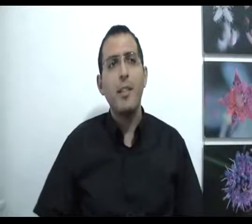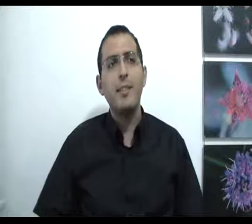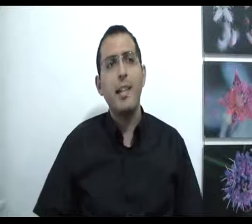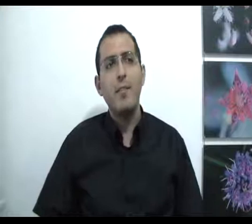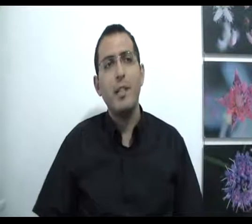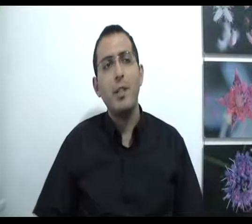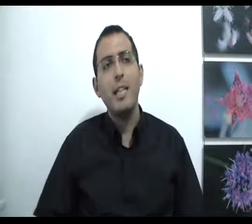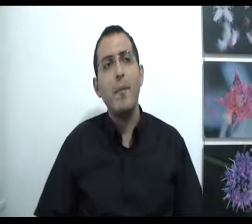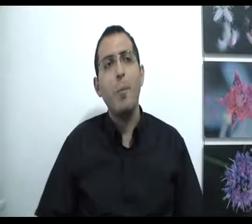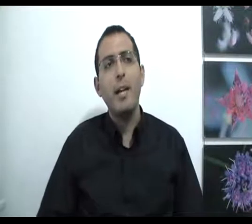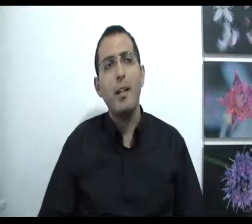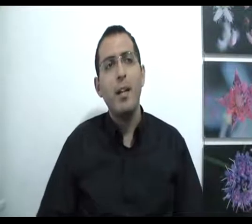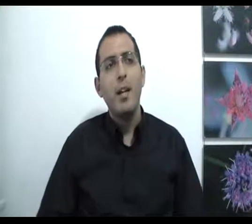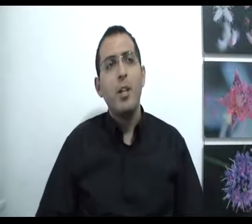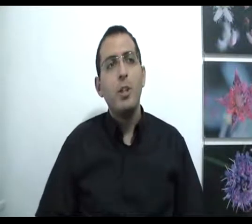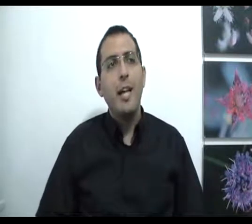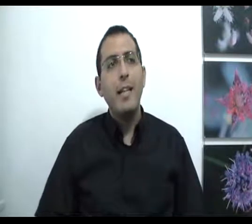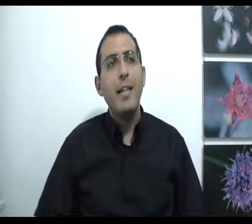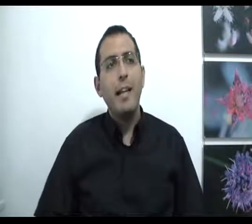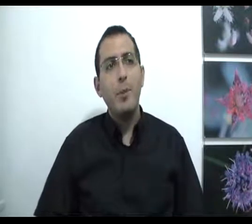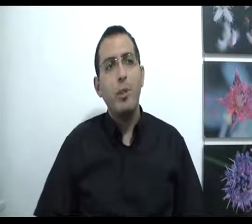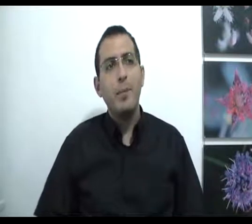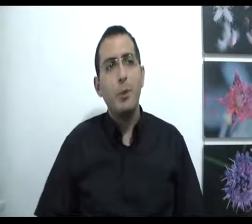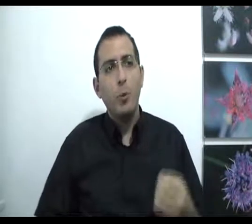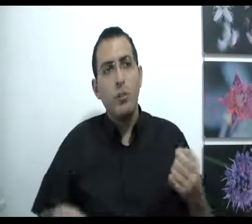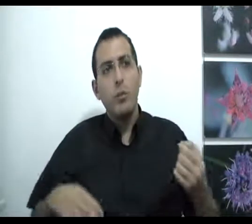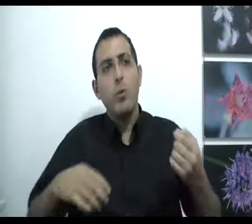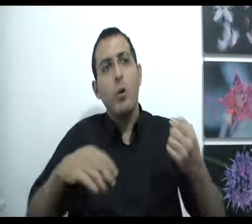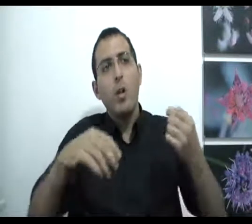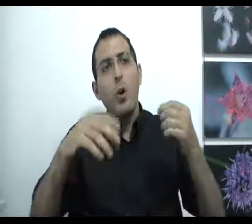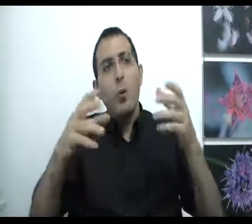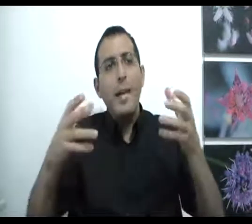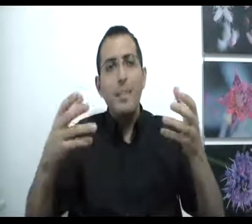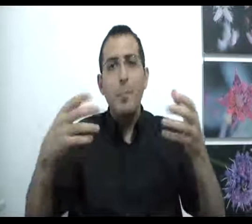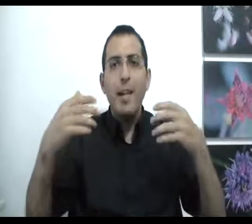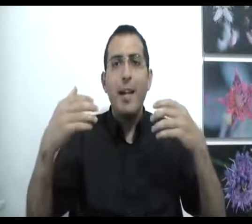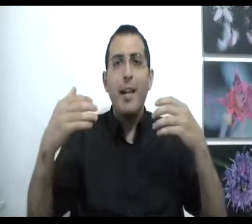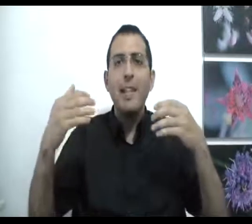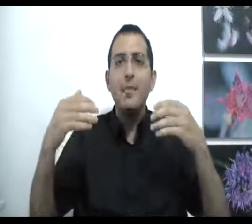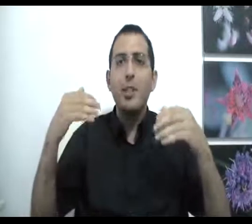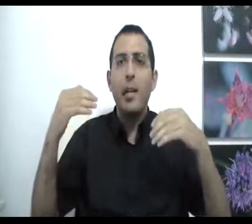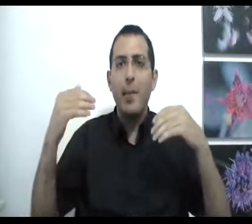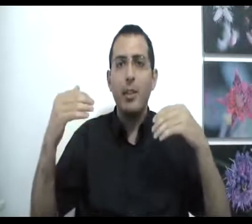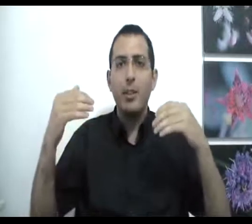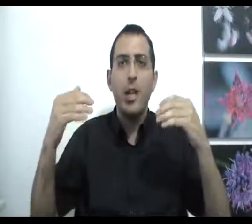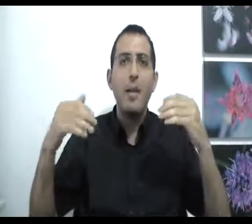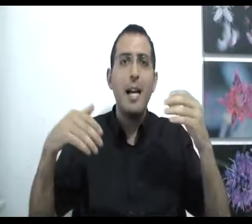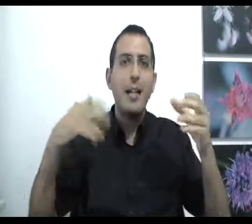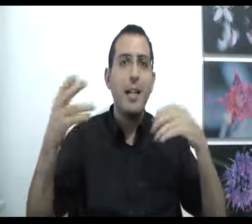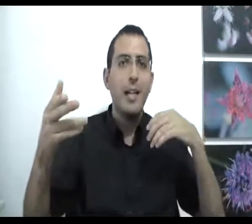ננסה להבין, כשאדם אומר שאני קיים, יש לזה משמעות עבורו, הוא בעצם בכך, עצם זה שאמרת שהמילה אני קיים,